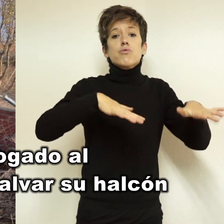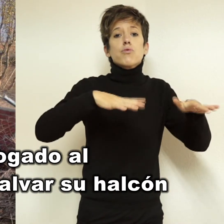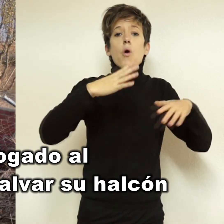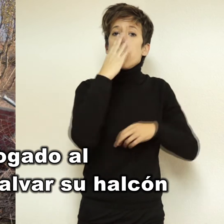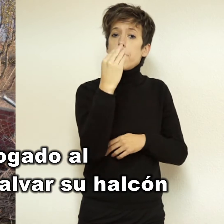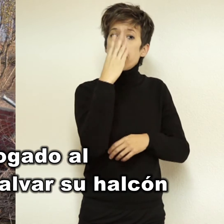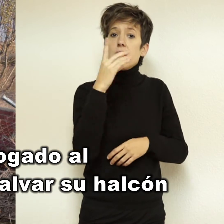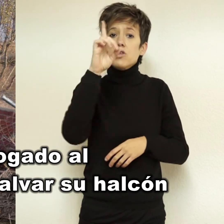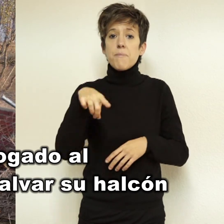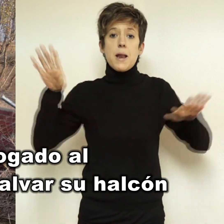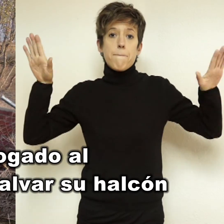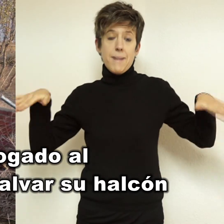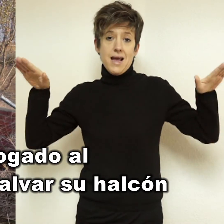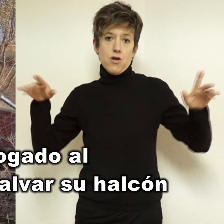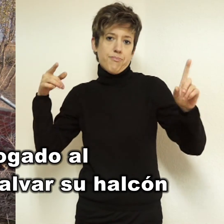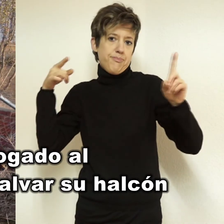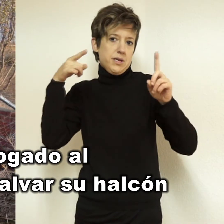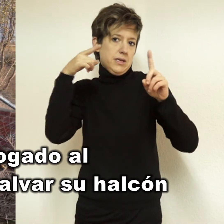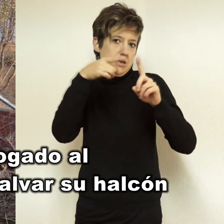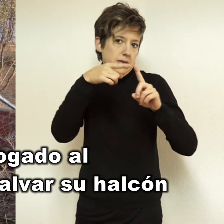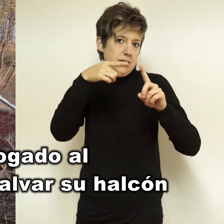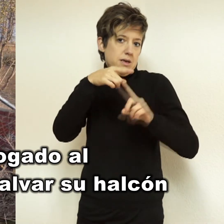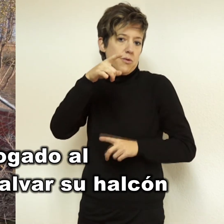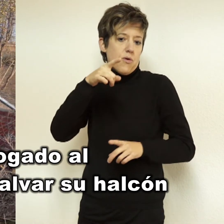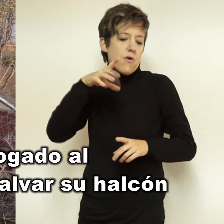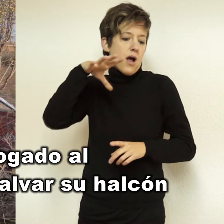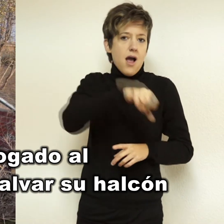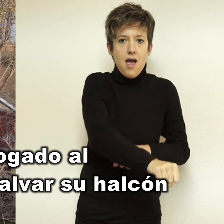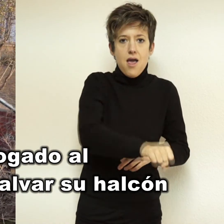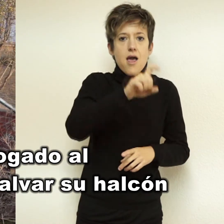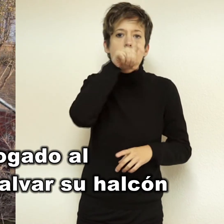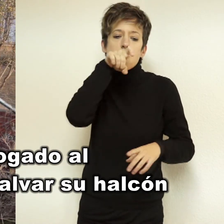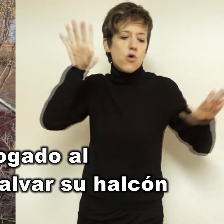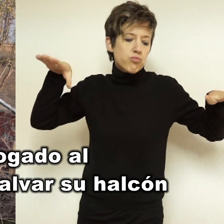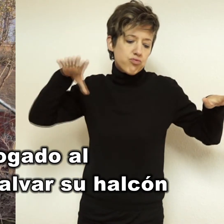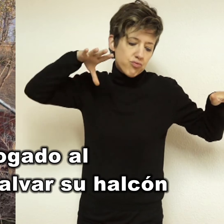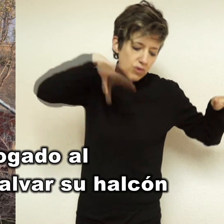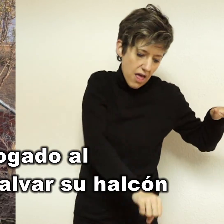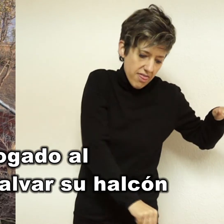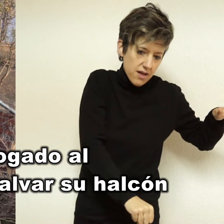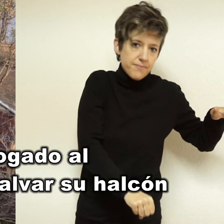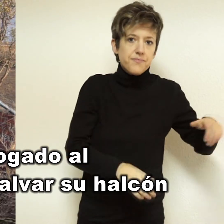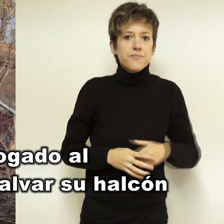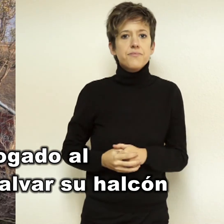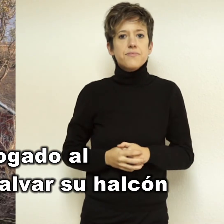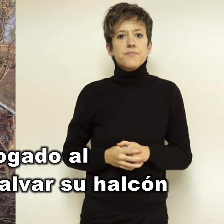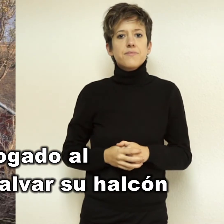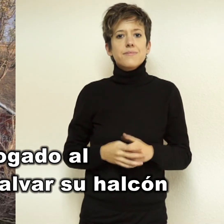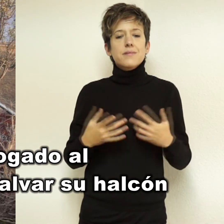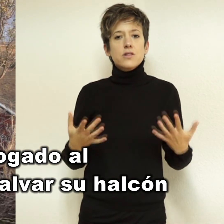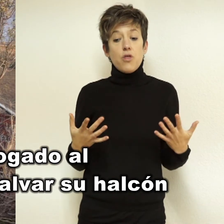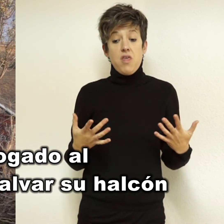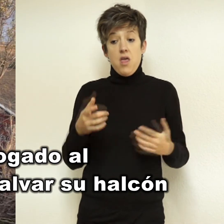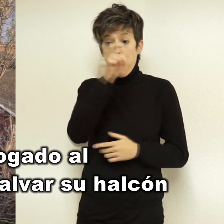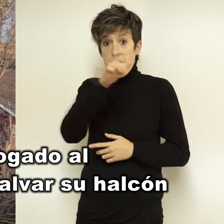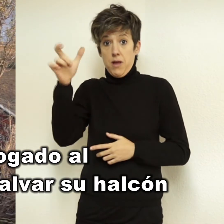cetrería. Eran más o menos las 2 y 10 de la tarde. Se personan en el lugar de los hechos e intentan iniciar el salvamento